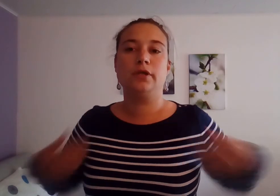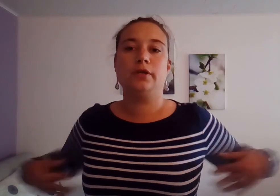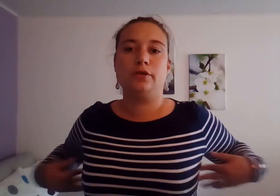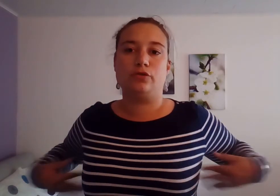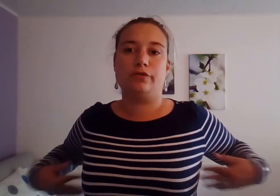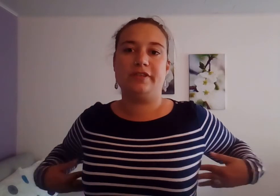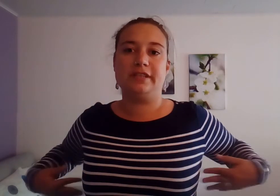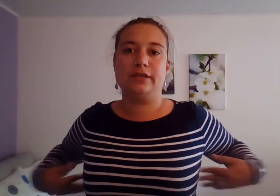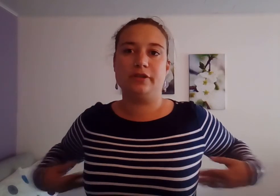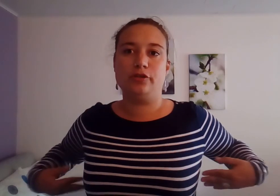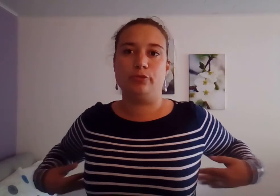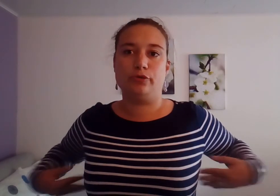Je suis fatigué de leur dispute.